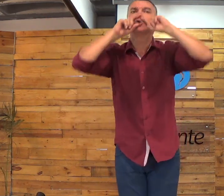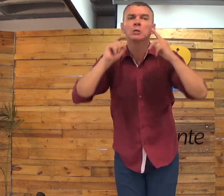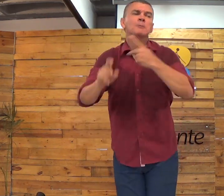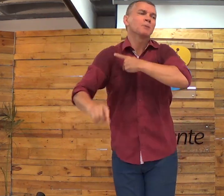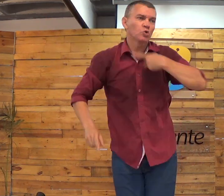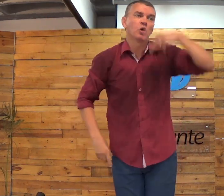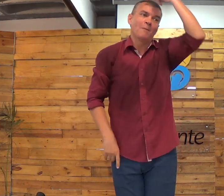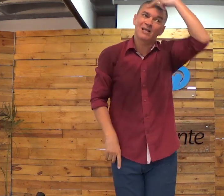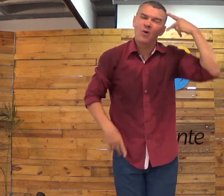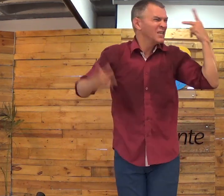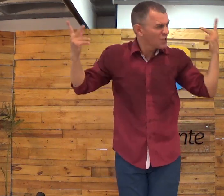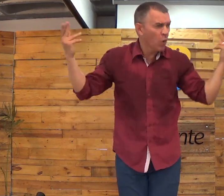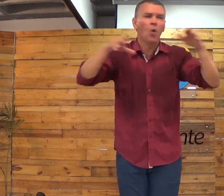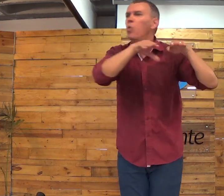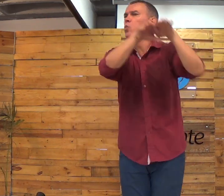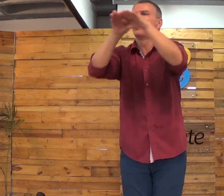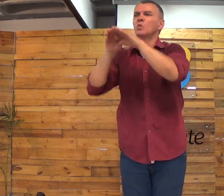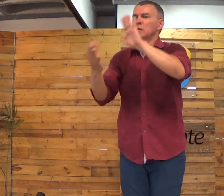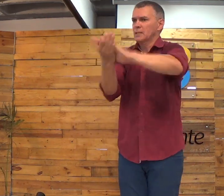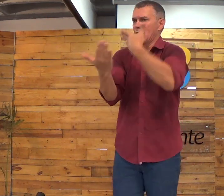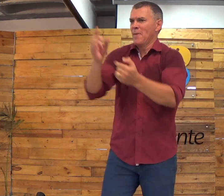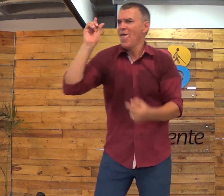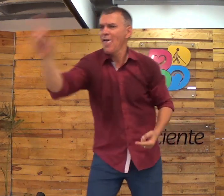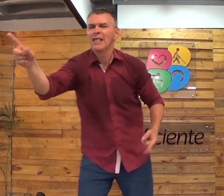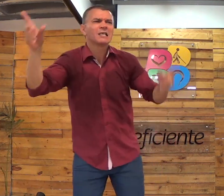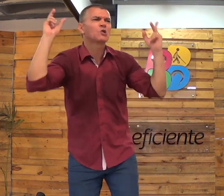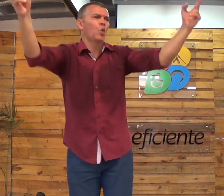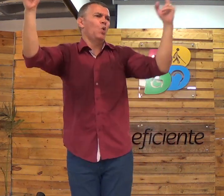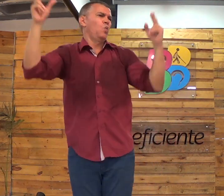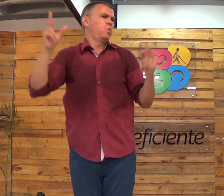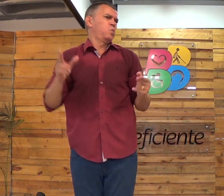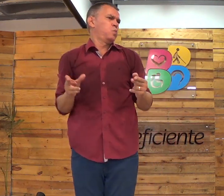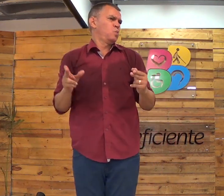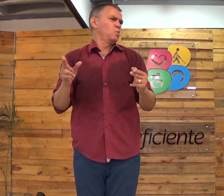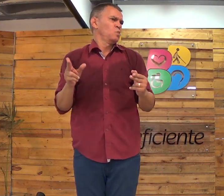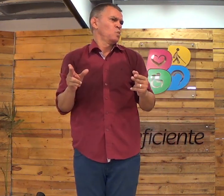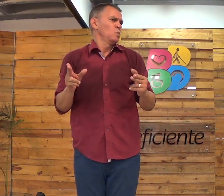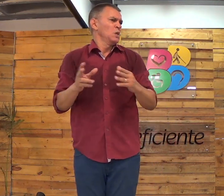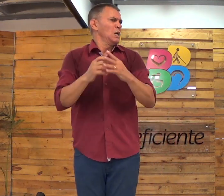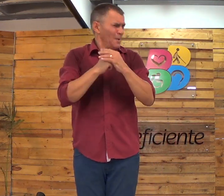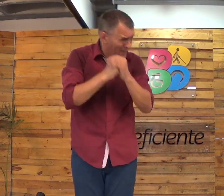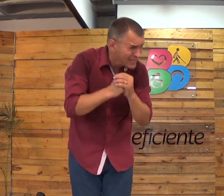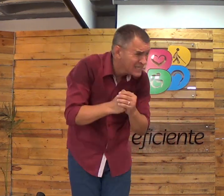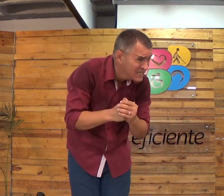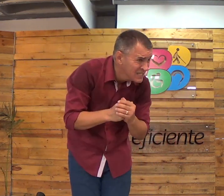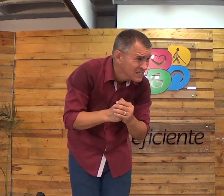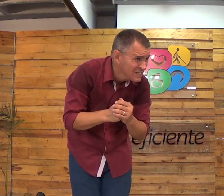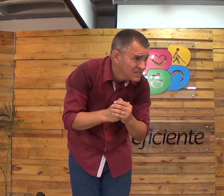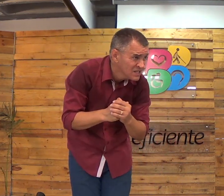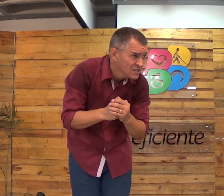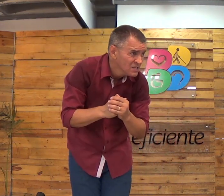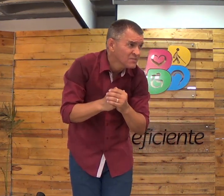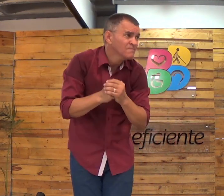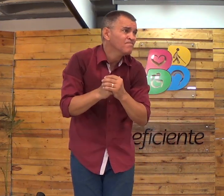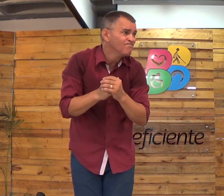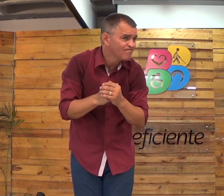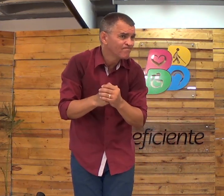tá, que bom. Mas todos nós somos iguais. Ah, entera-te, pastor, trai, não importa. Passa alguma